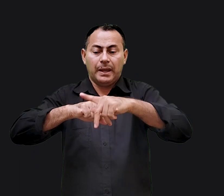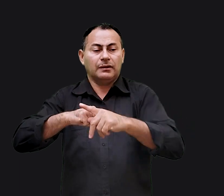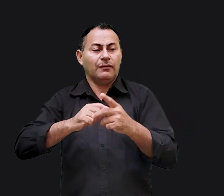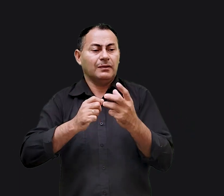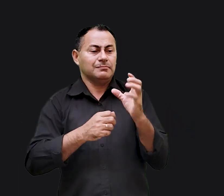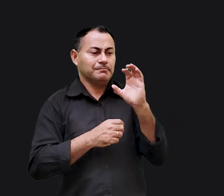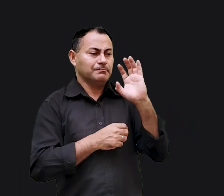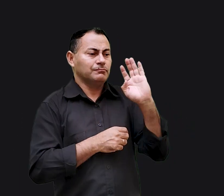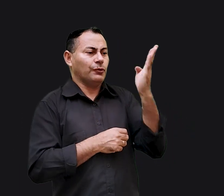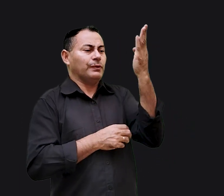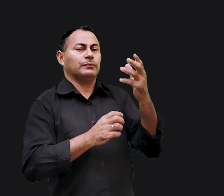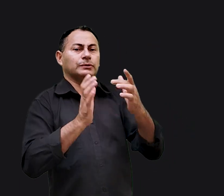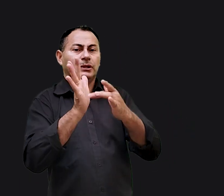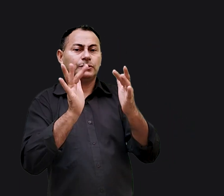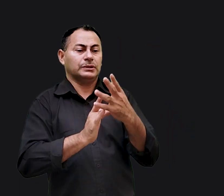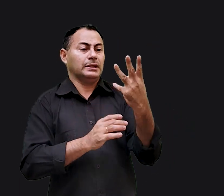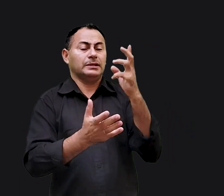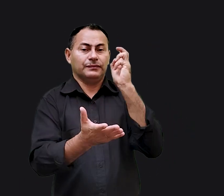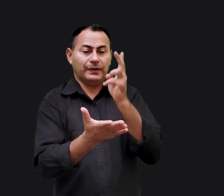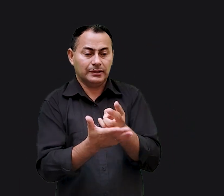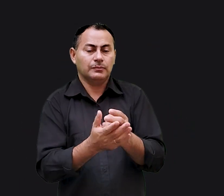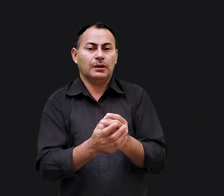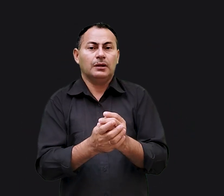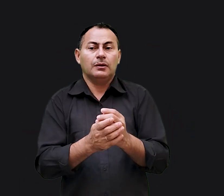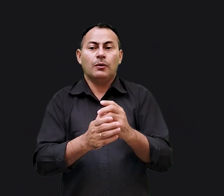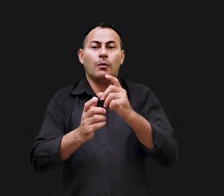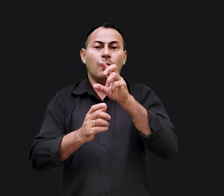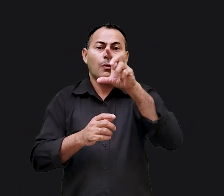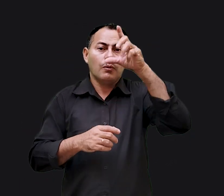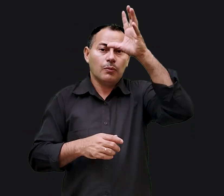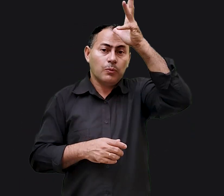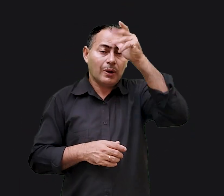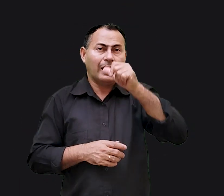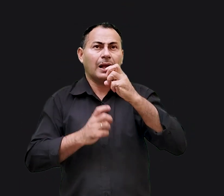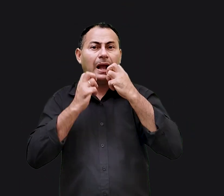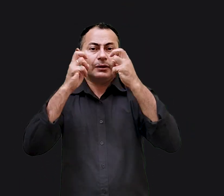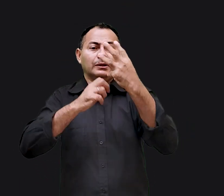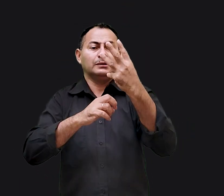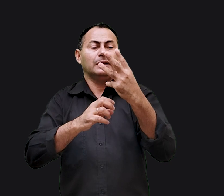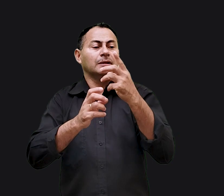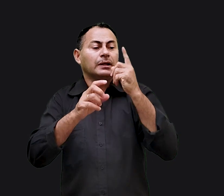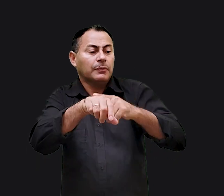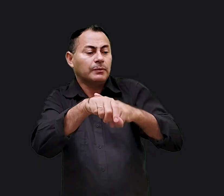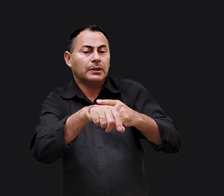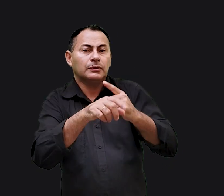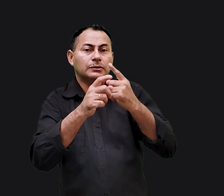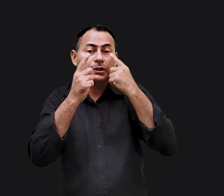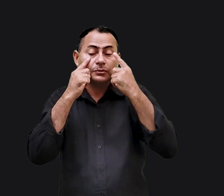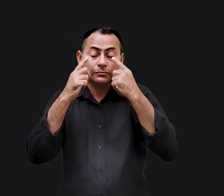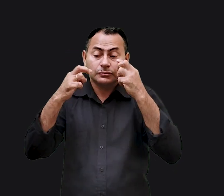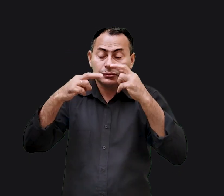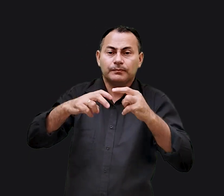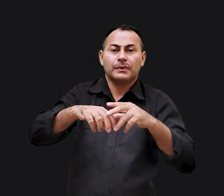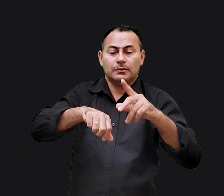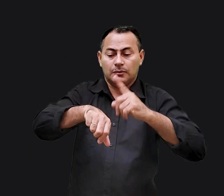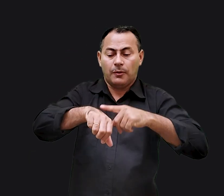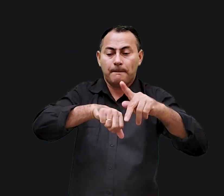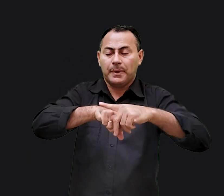Jesus pela terceira vez e o galo cantou naquele momento, os olhos de Jesus se encontraram com os de Pedro. Depois disso, Pedro